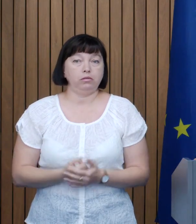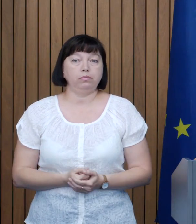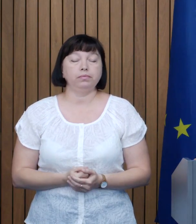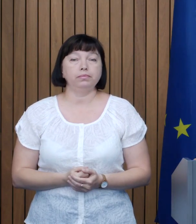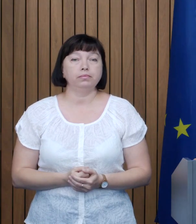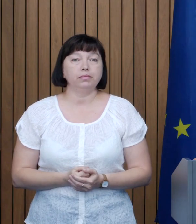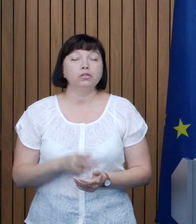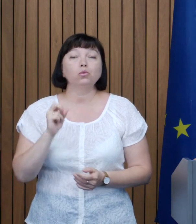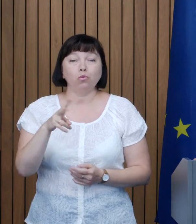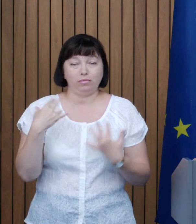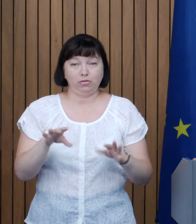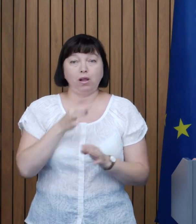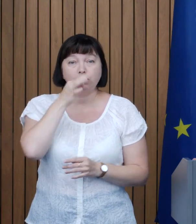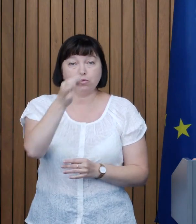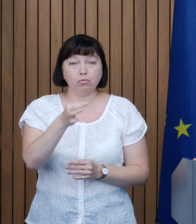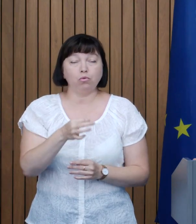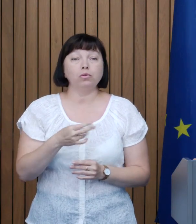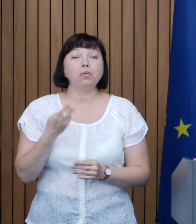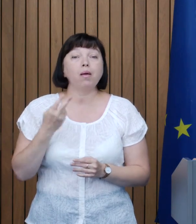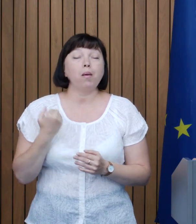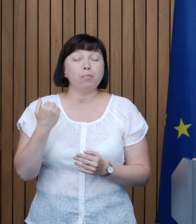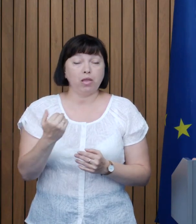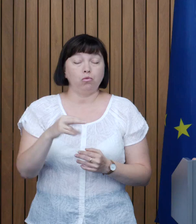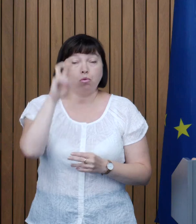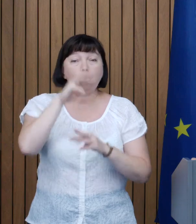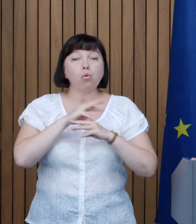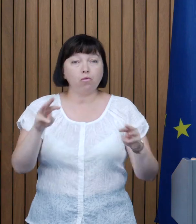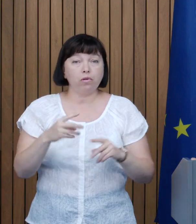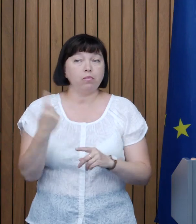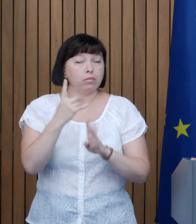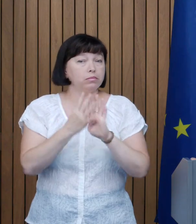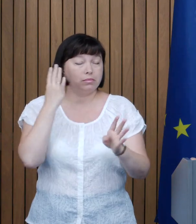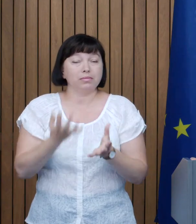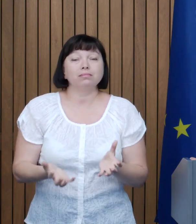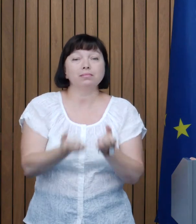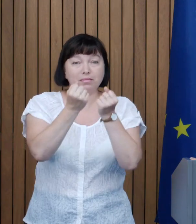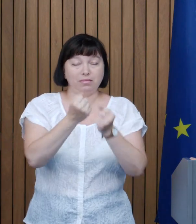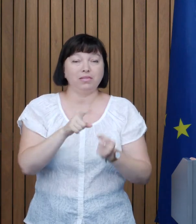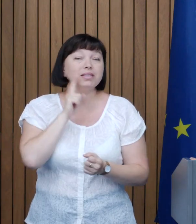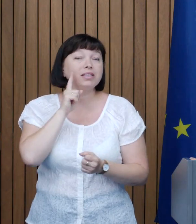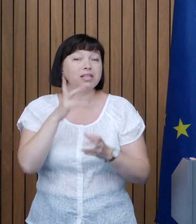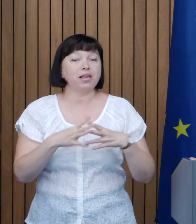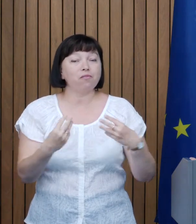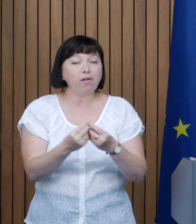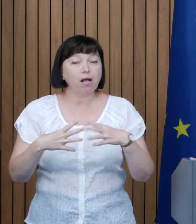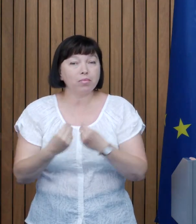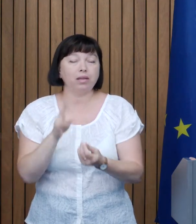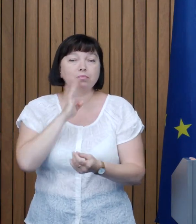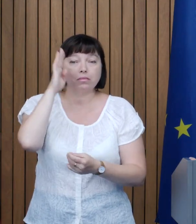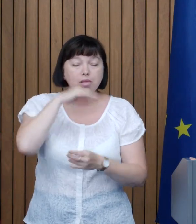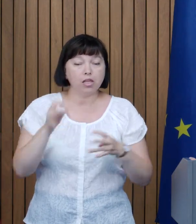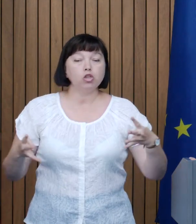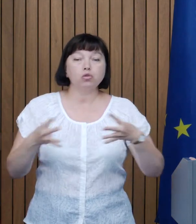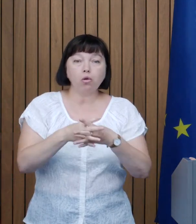Cum spuneam, pentru guvern este o prioritate de a susține tinerile familii, părinții să combine